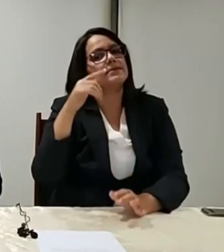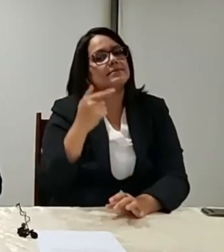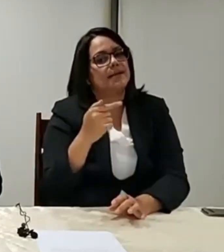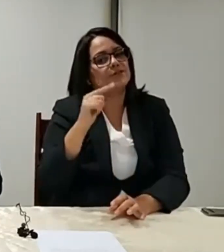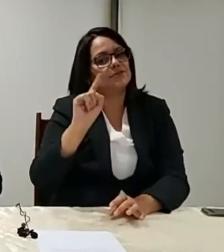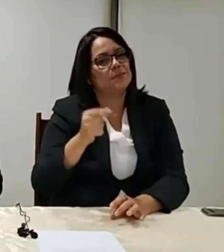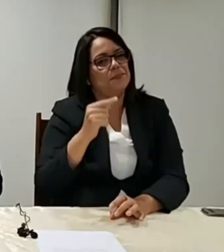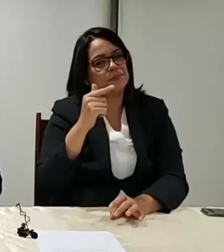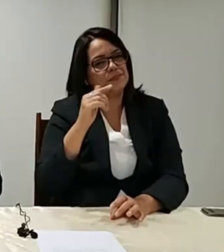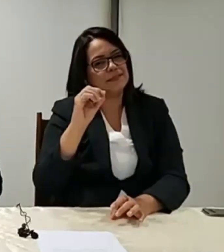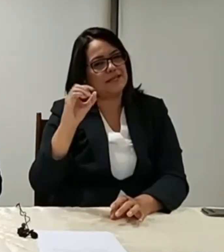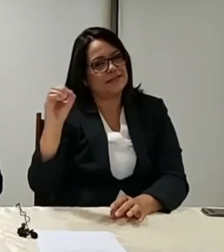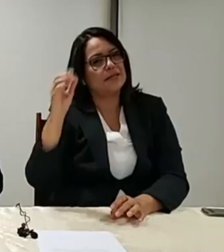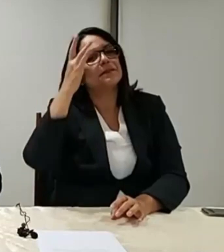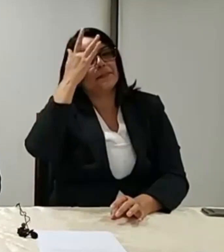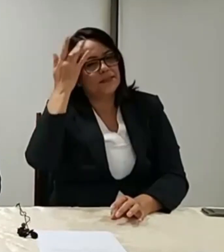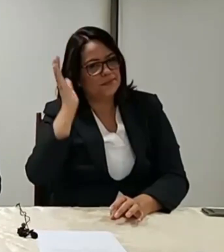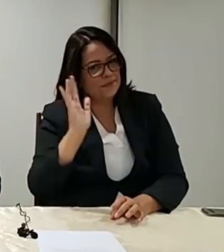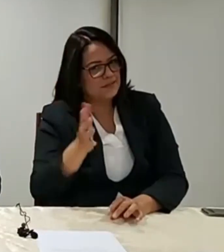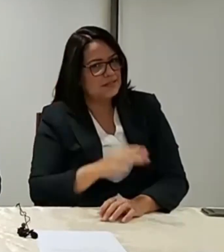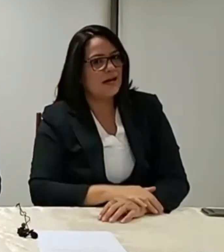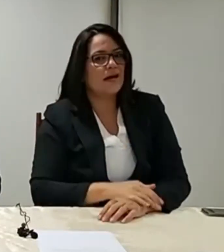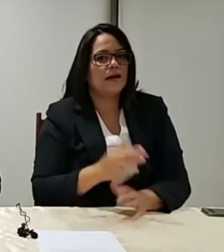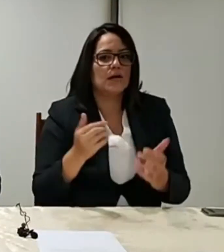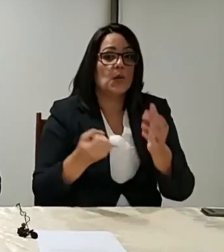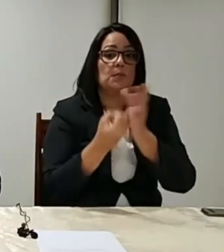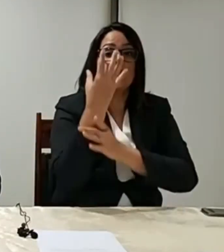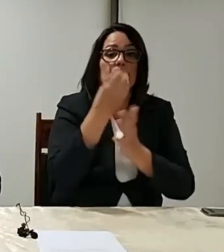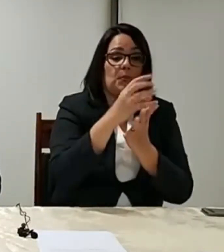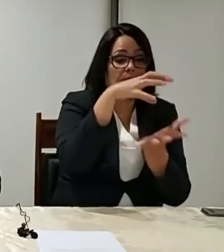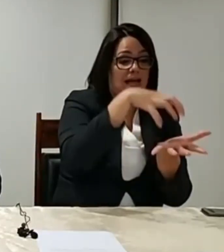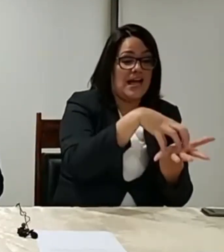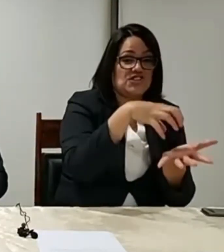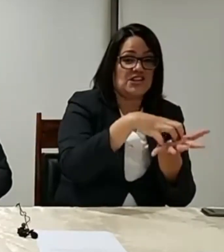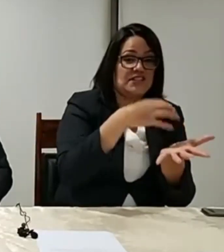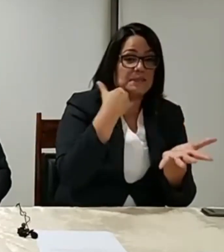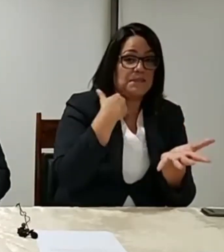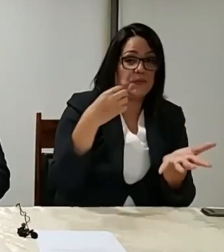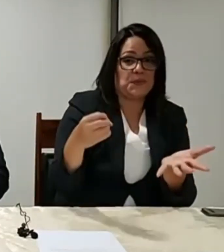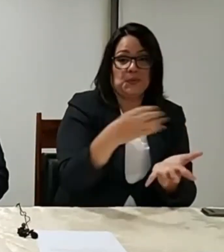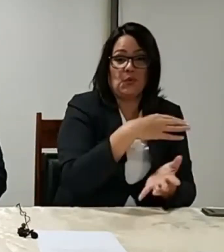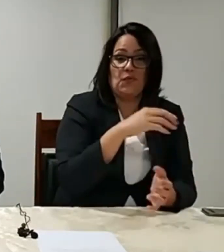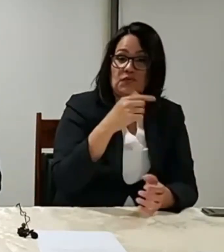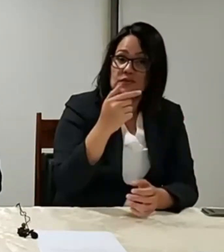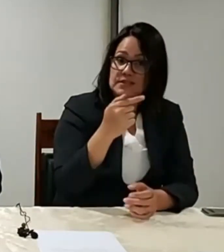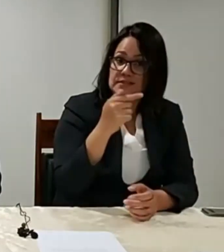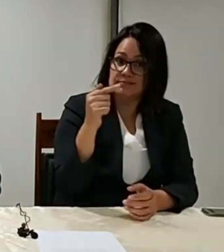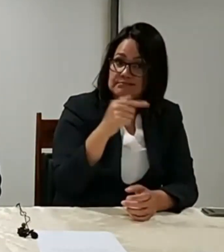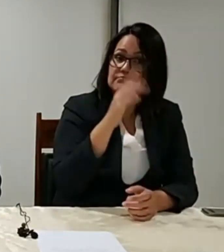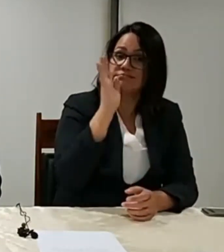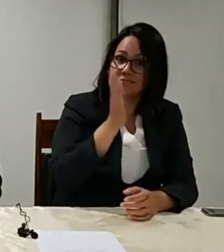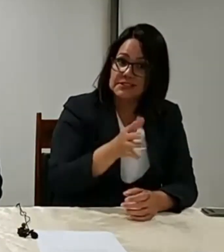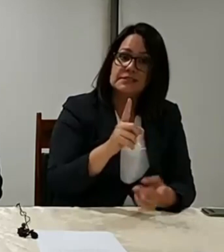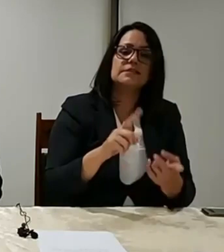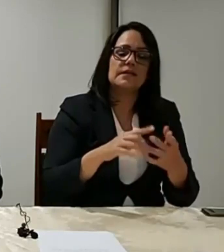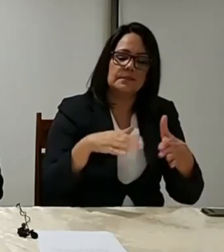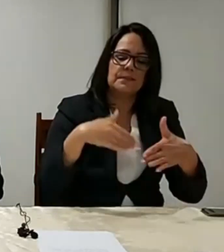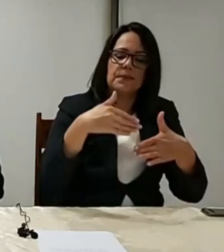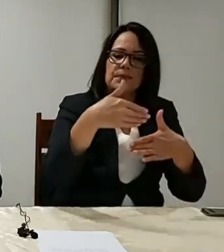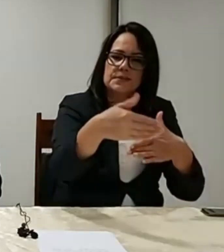pessoas, abrimos 76 agências, estamos nesse processo, e vamos,